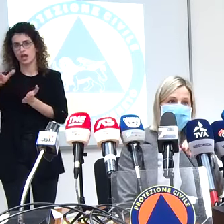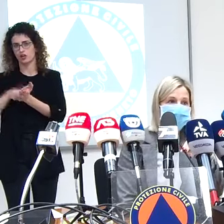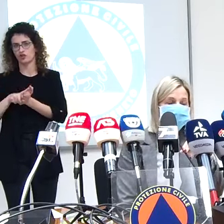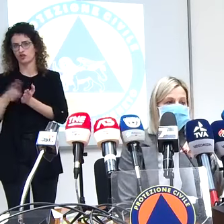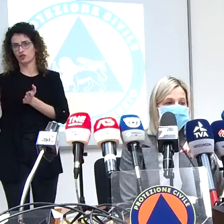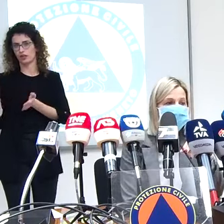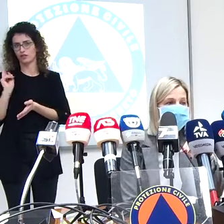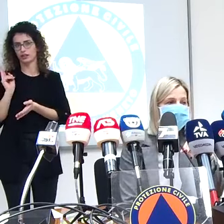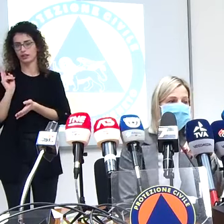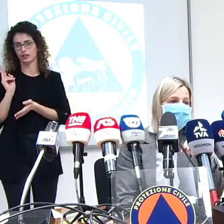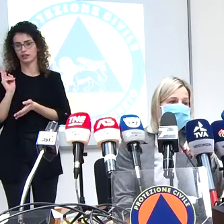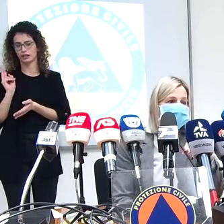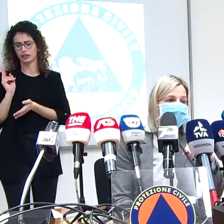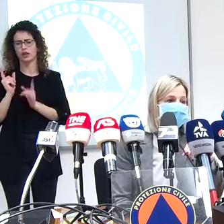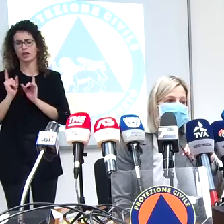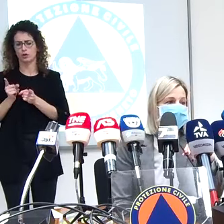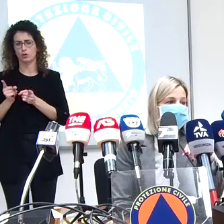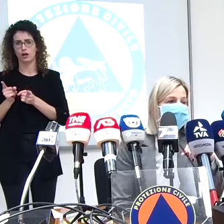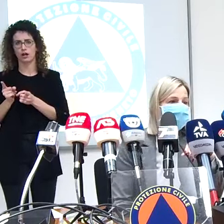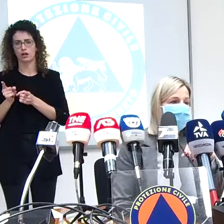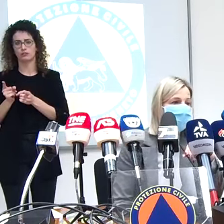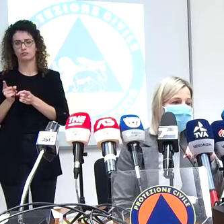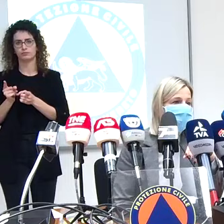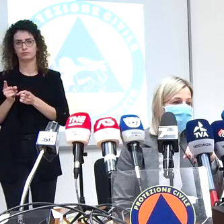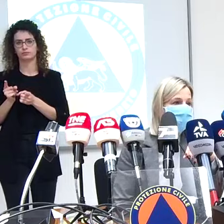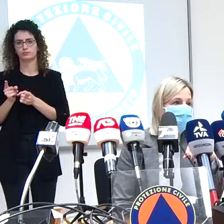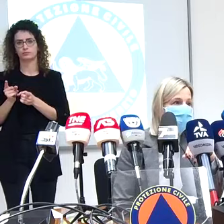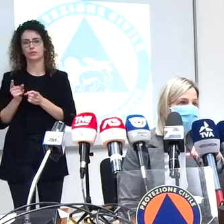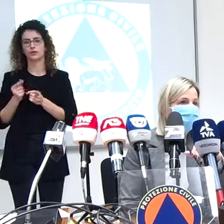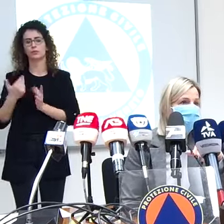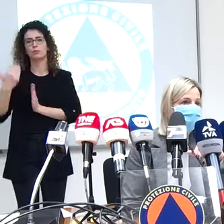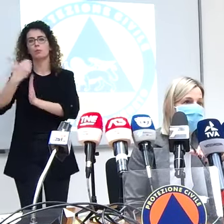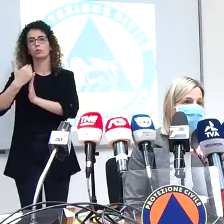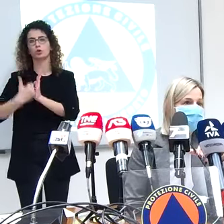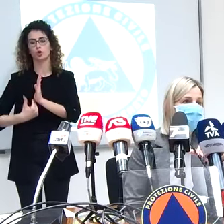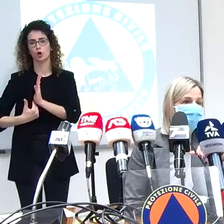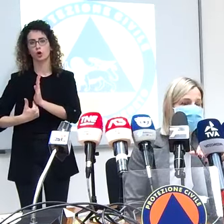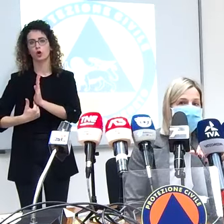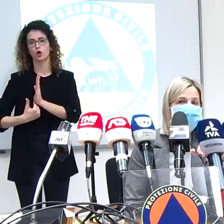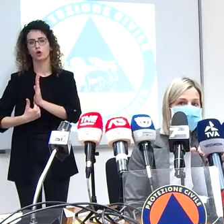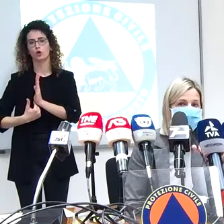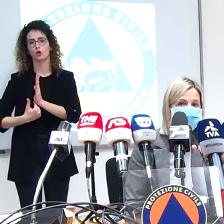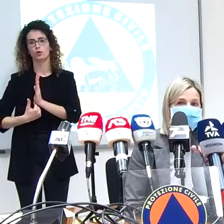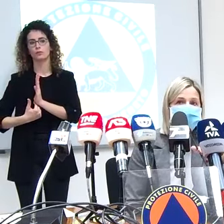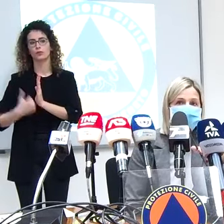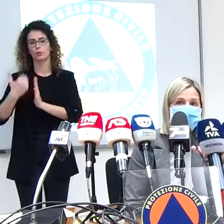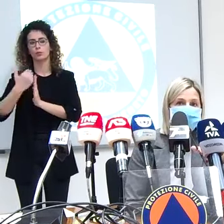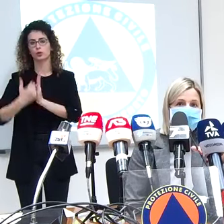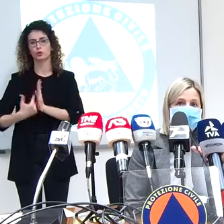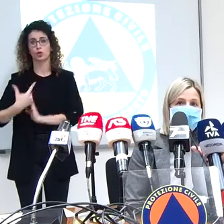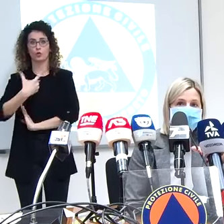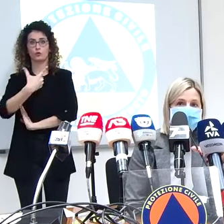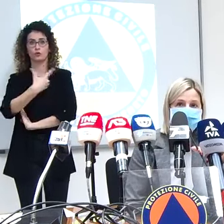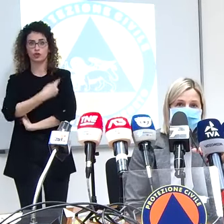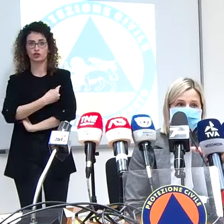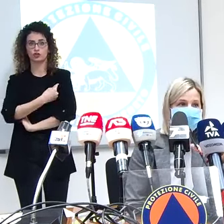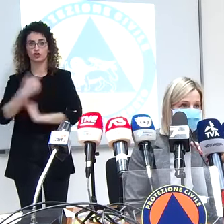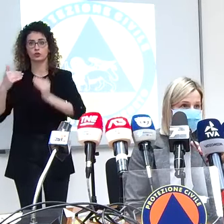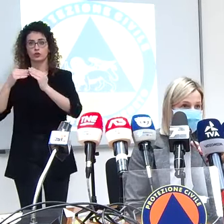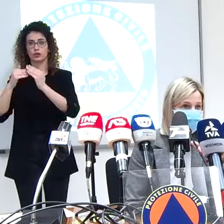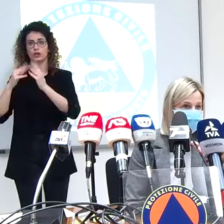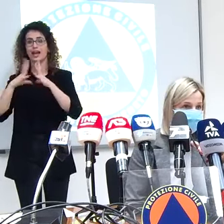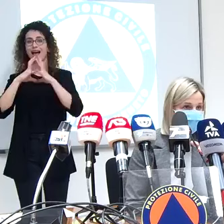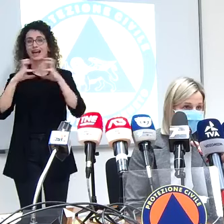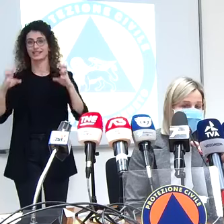ossia quella legata al protocollo per poter effettuare le vaccinazioni all'interno delle